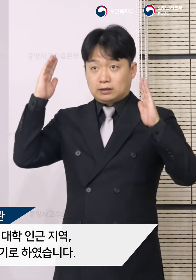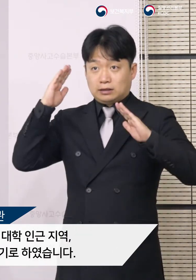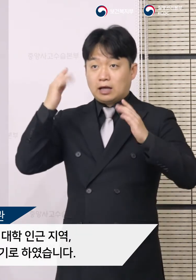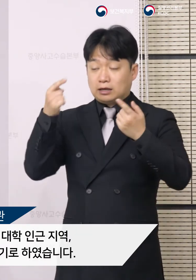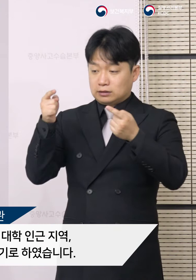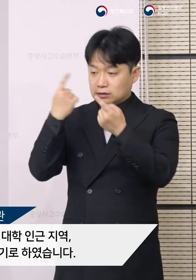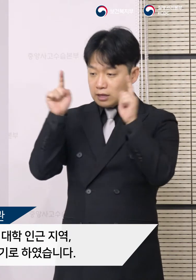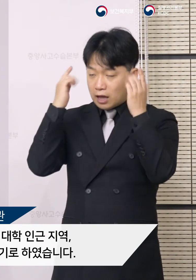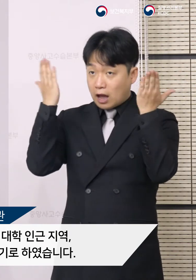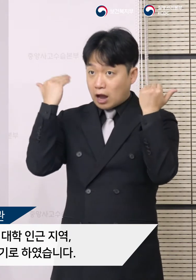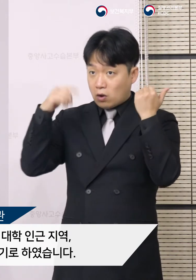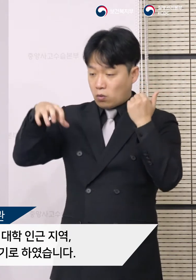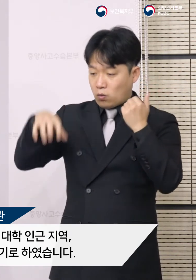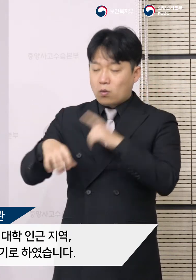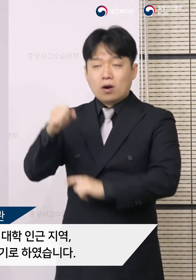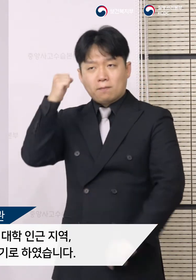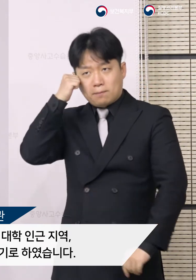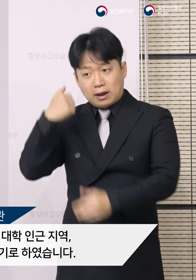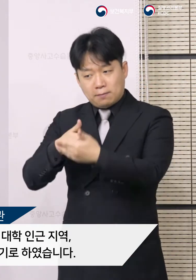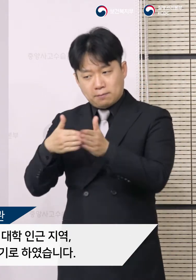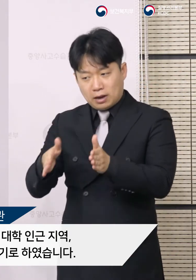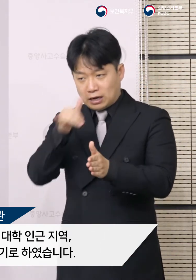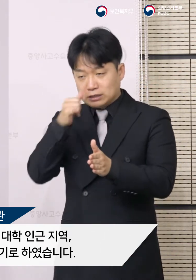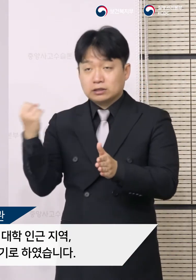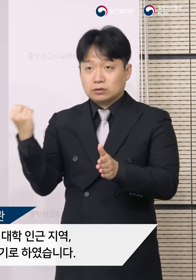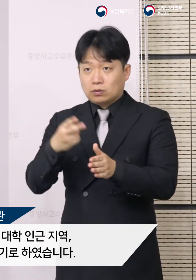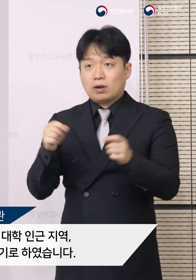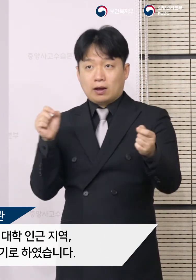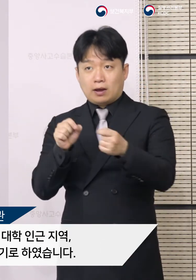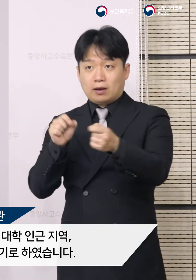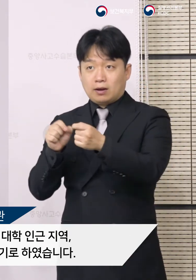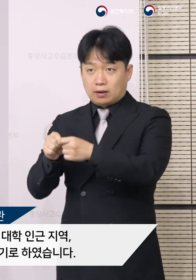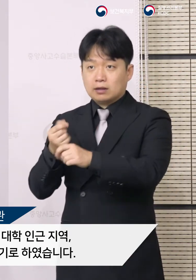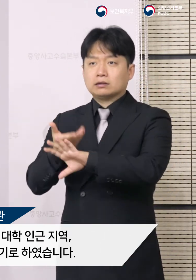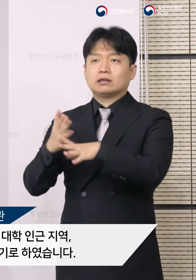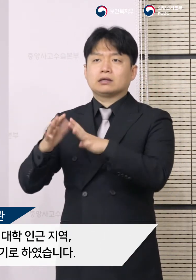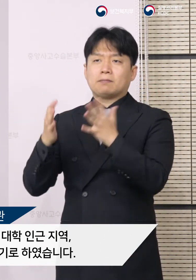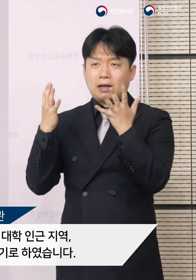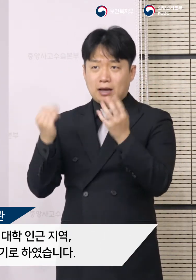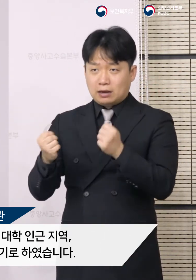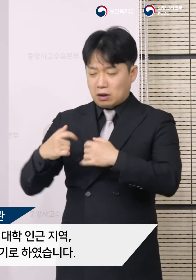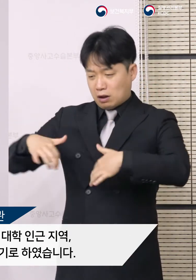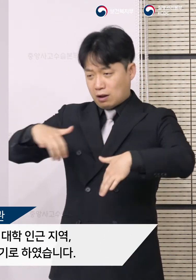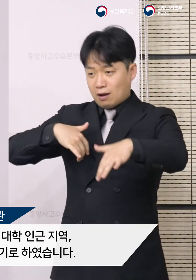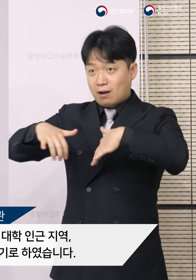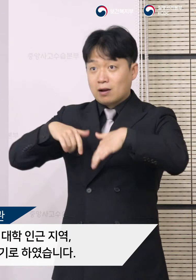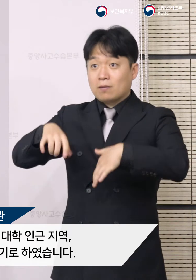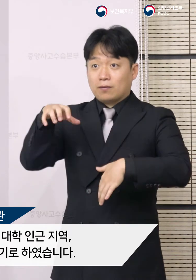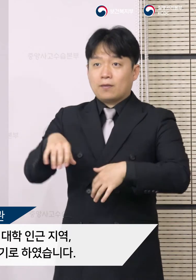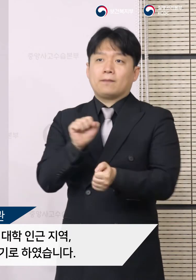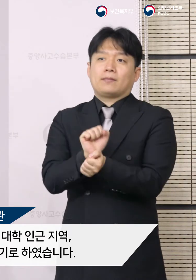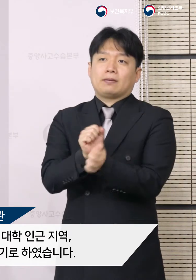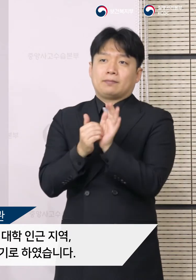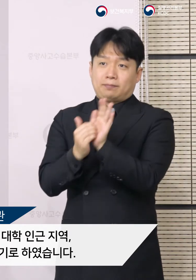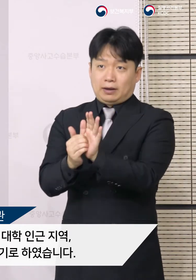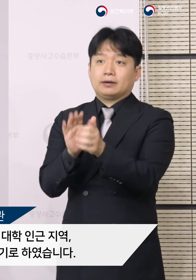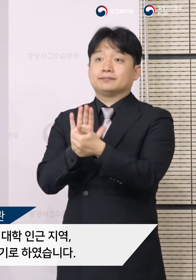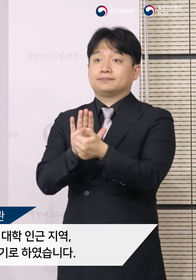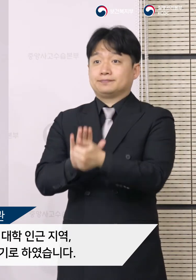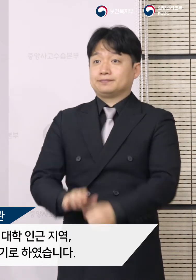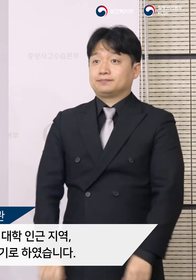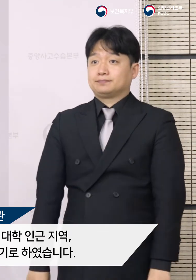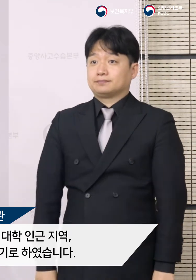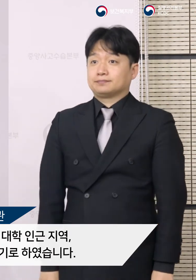기숙사, 식당 등 공동이용시설과 대학 인근 지역, 외국인 밀접 지역 등에 대한 체계적인 방역을